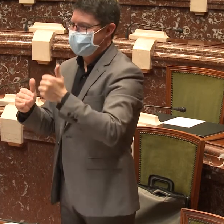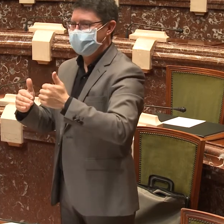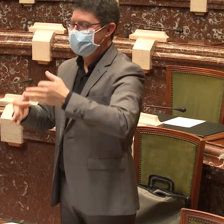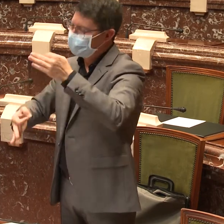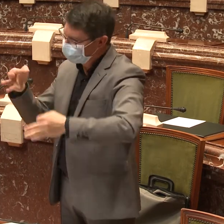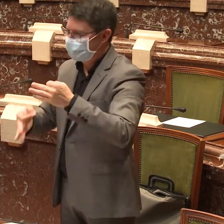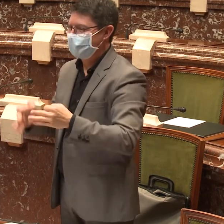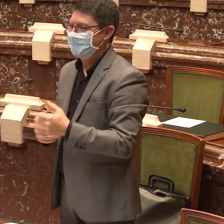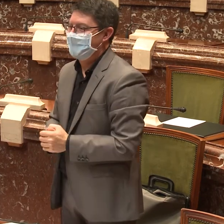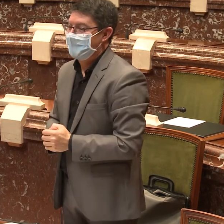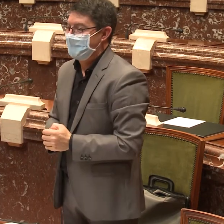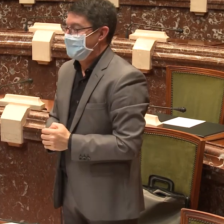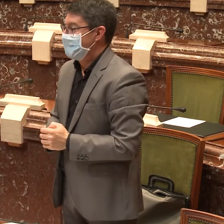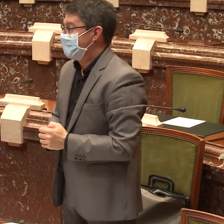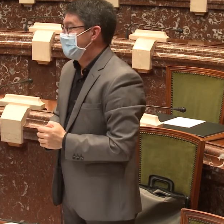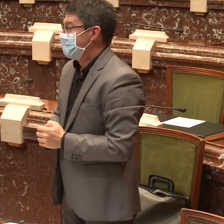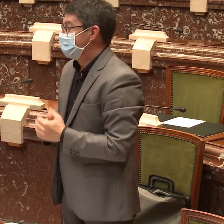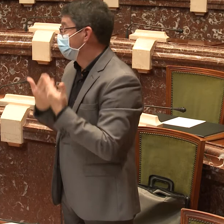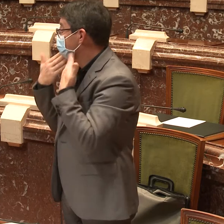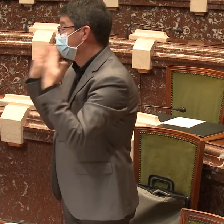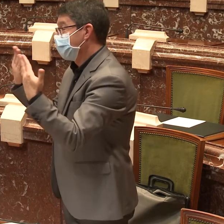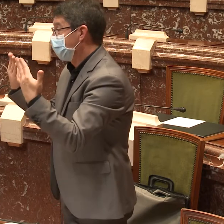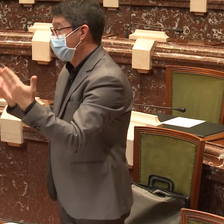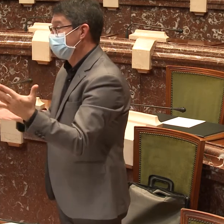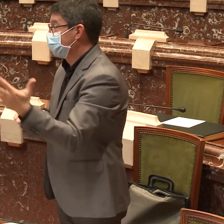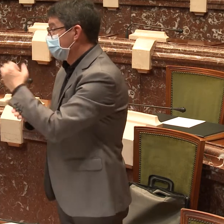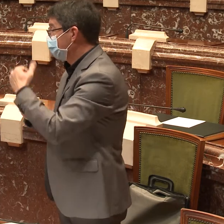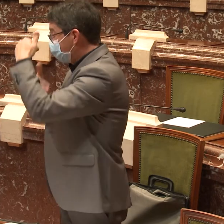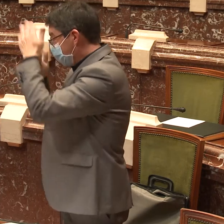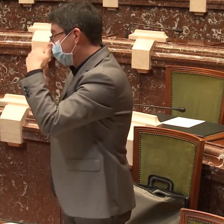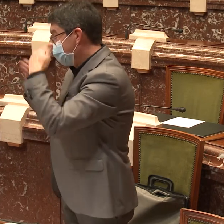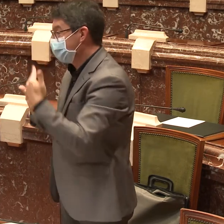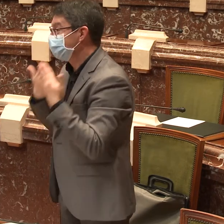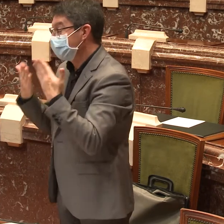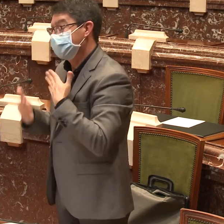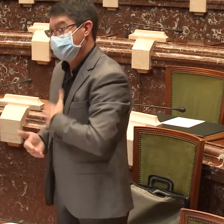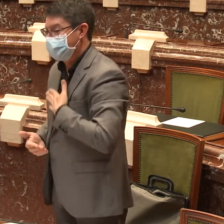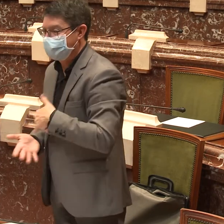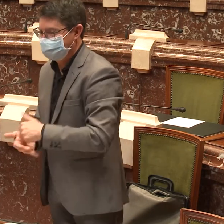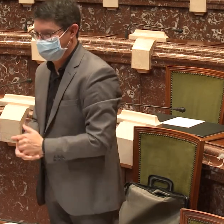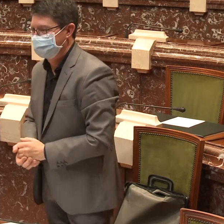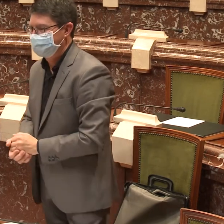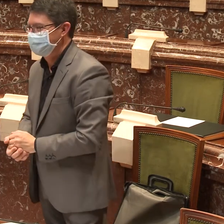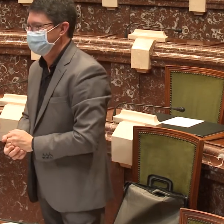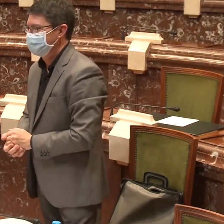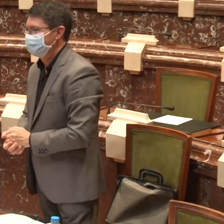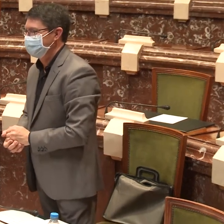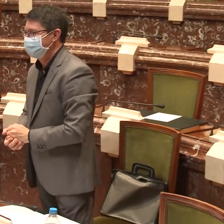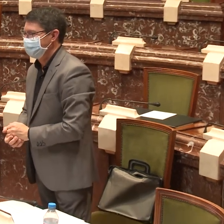conseguir la plena inclusión y la igualdad en la sociedad, con el resto de la sociedad. Muchísimas gracias por vuestra atención.